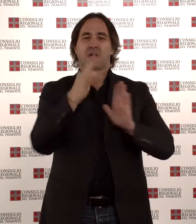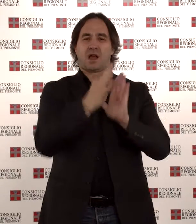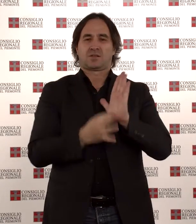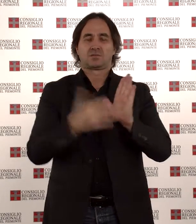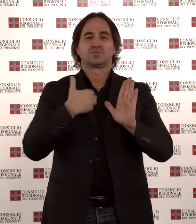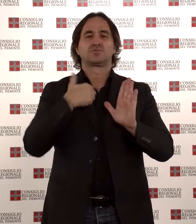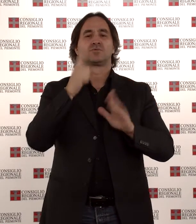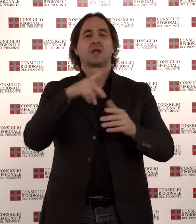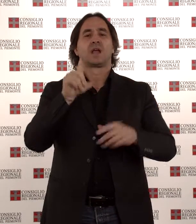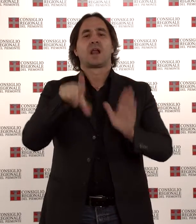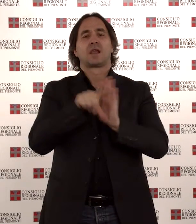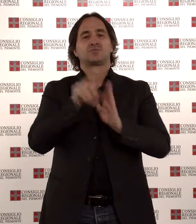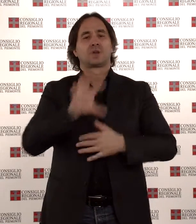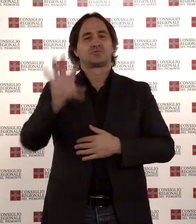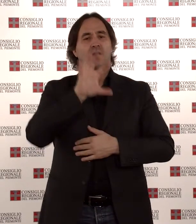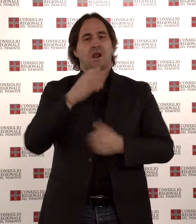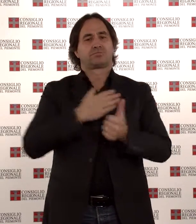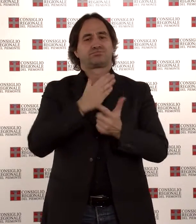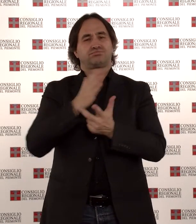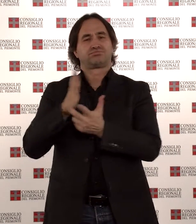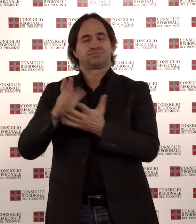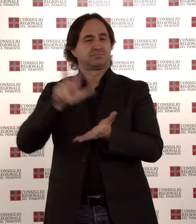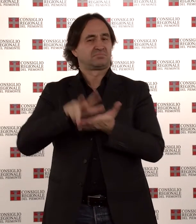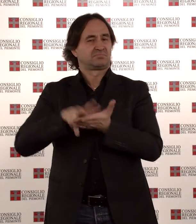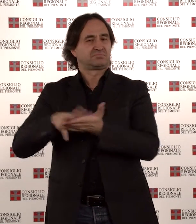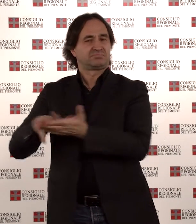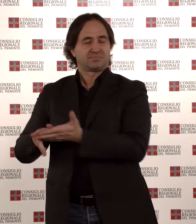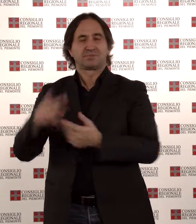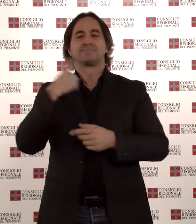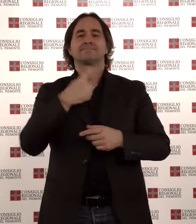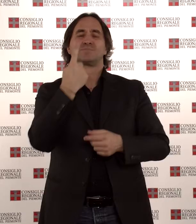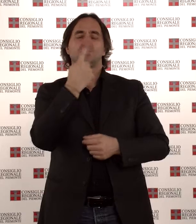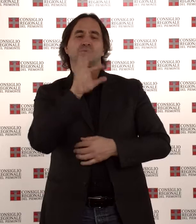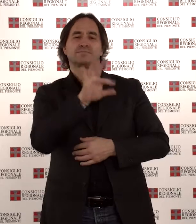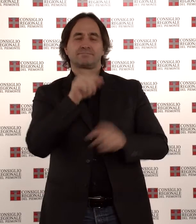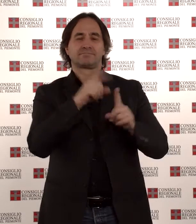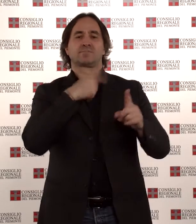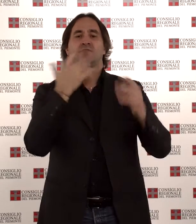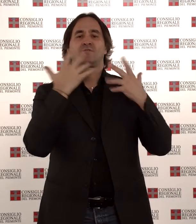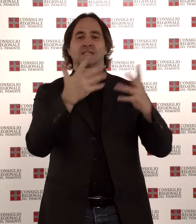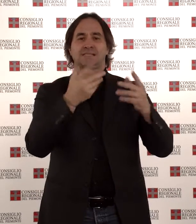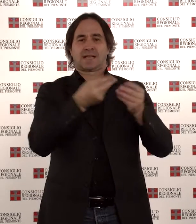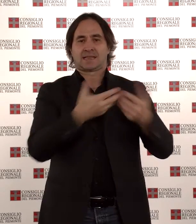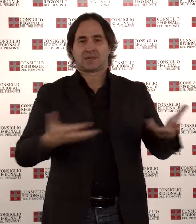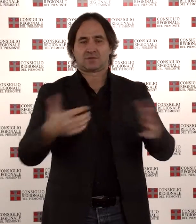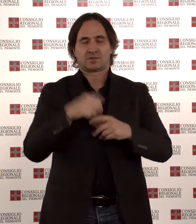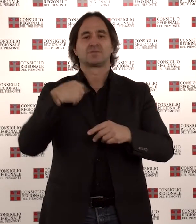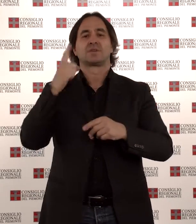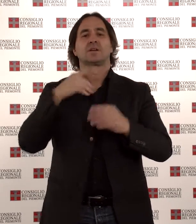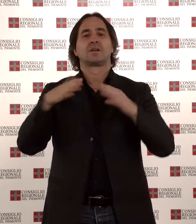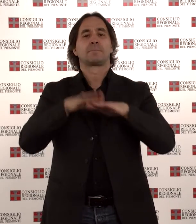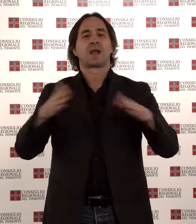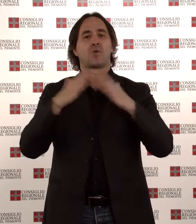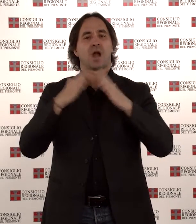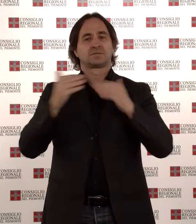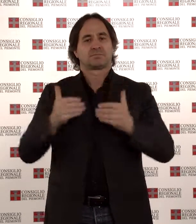leggi regionali. Tra le novità più significative, la nascita dell'Agenzia Foreste e Territorio, la proroga del piano casa al 31 dicembre